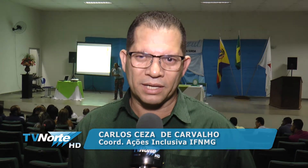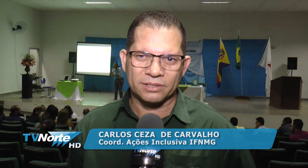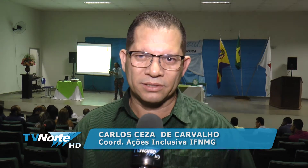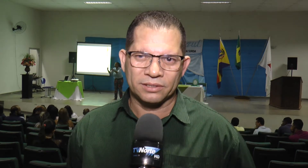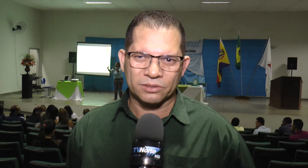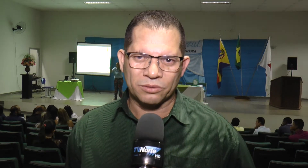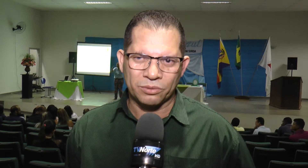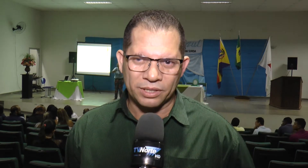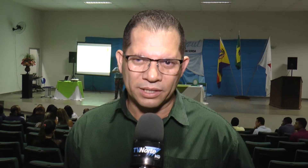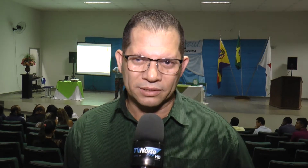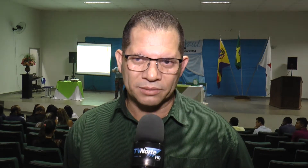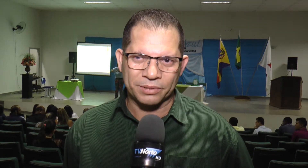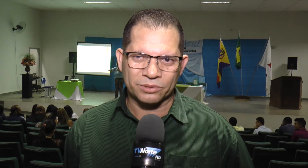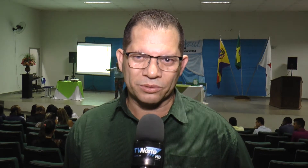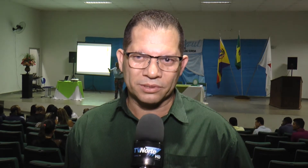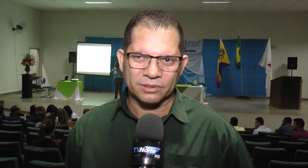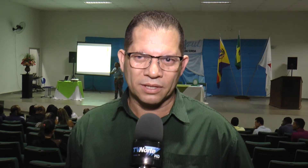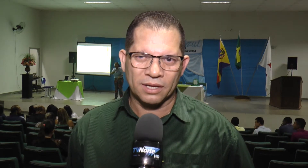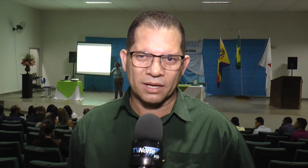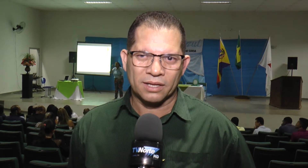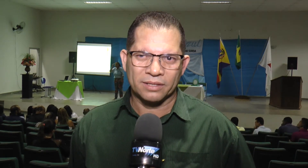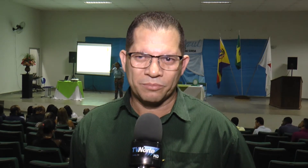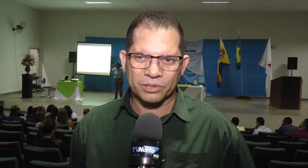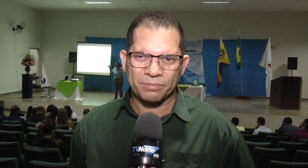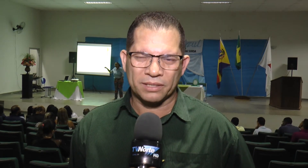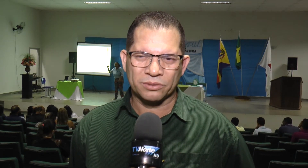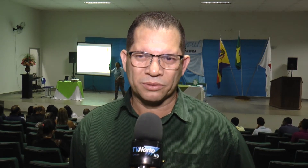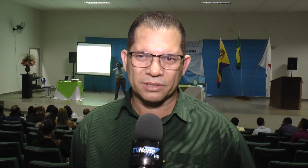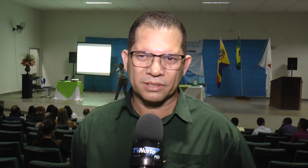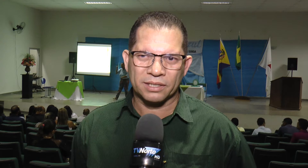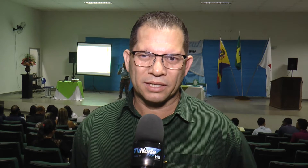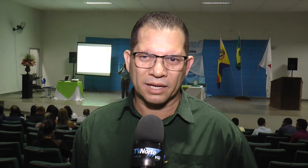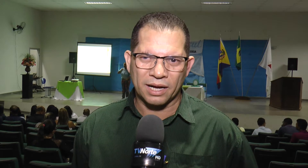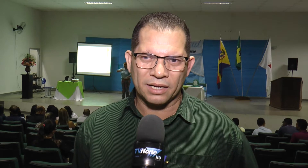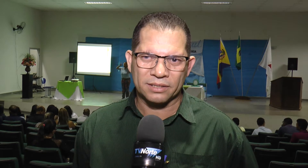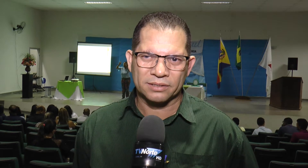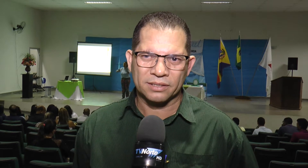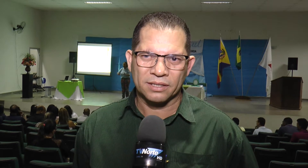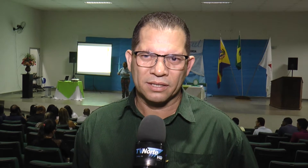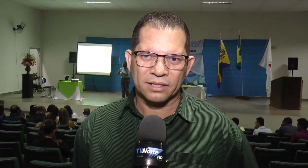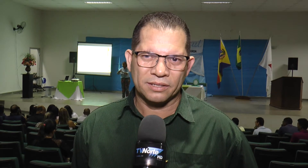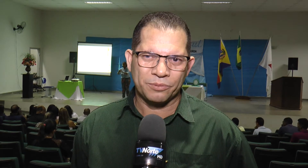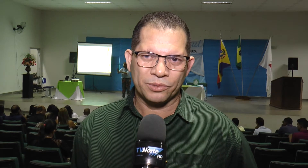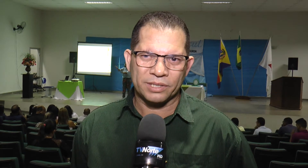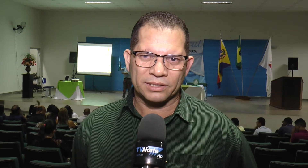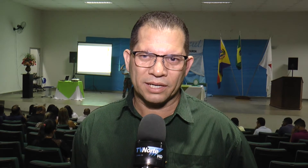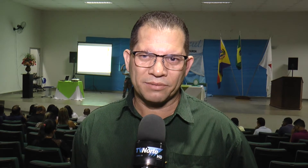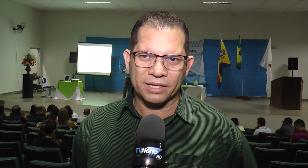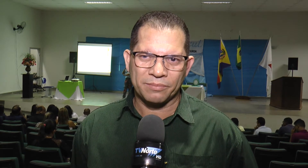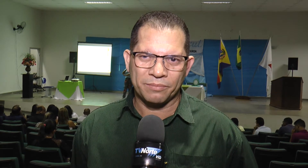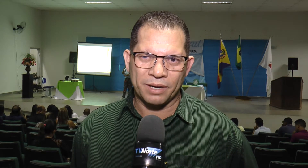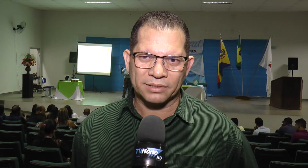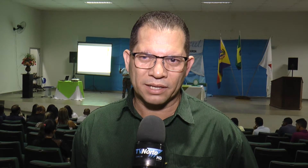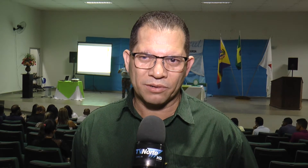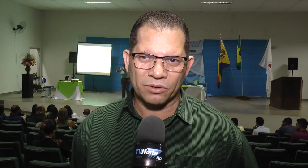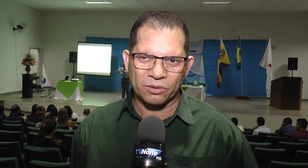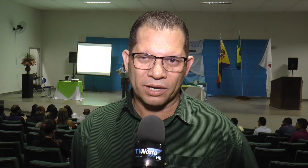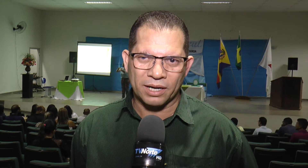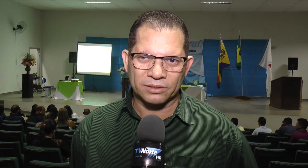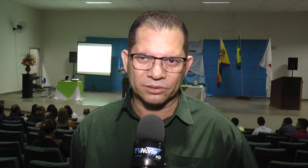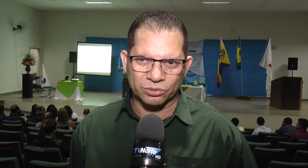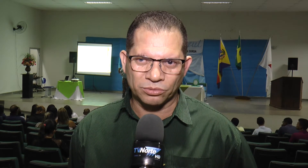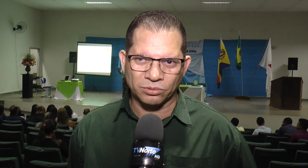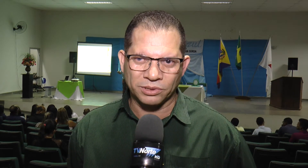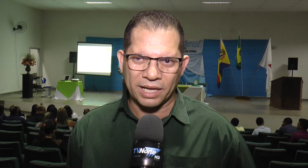antiguidade se excluía essas pessoas Depois passou a segregá-las E depois achava que bastava